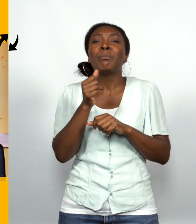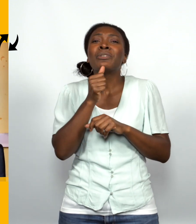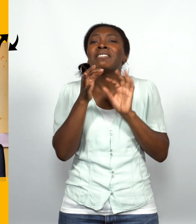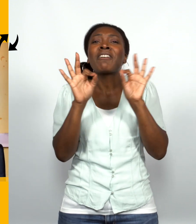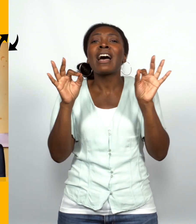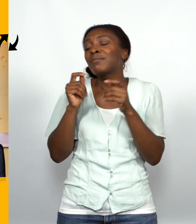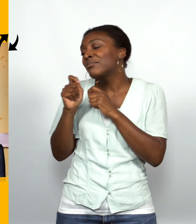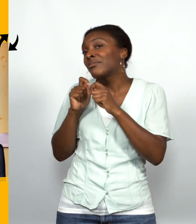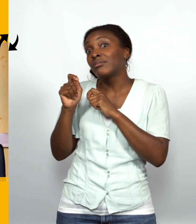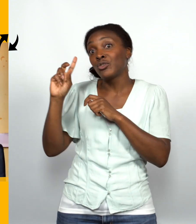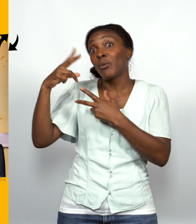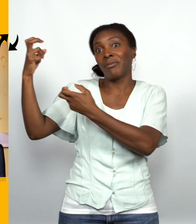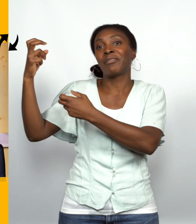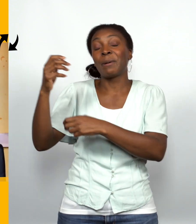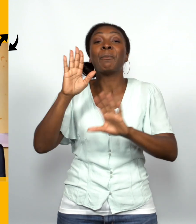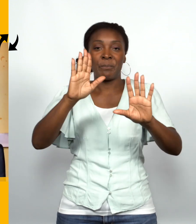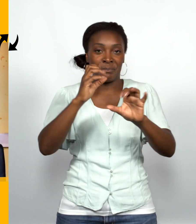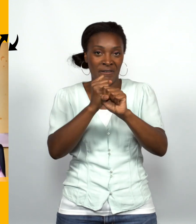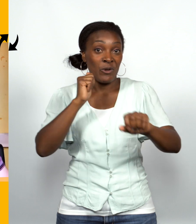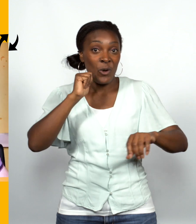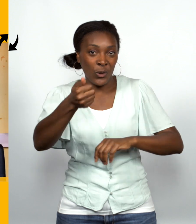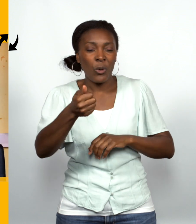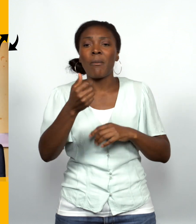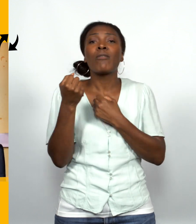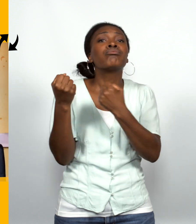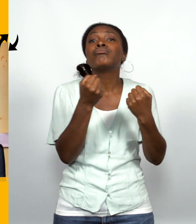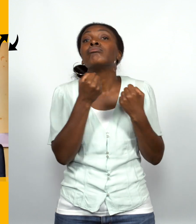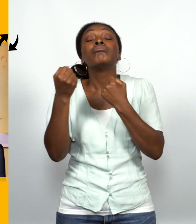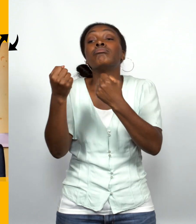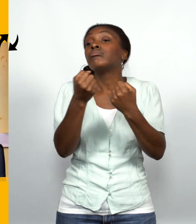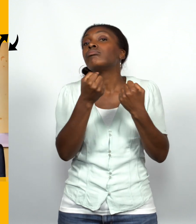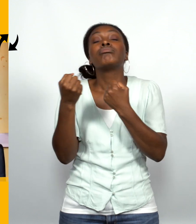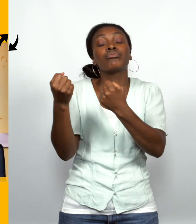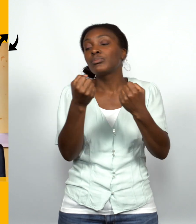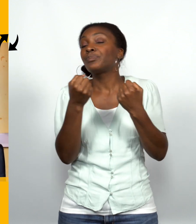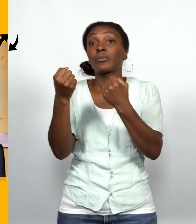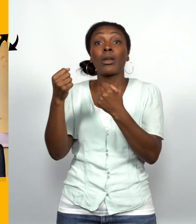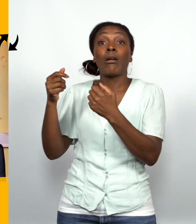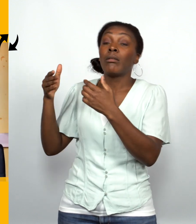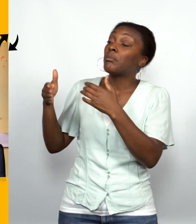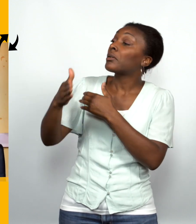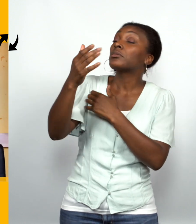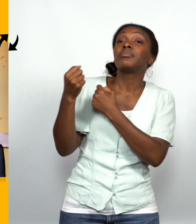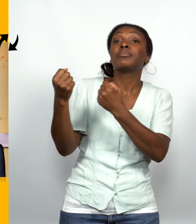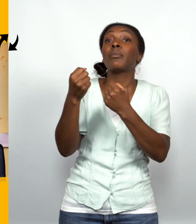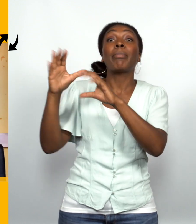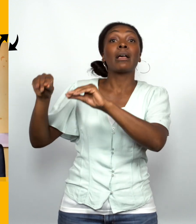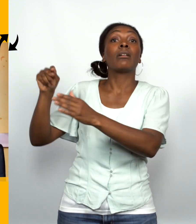petites phrases qu'on se dit, et le lendemain en fait, alors qu'on revenait de je ne sais plus où en voiture, on passe à un endroit, et là en fait